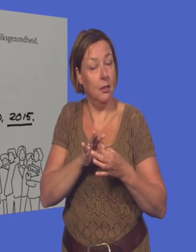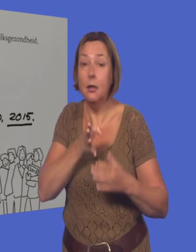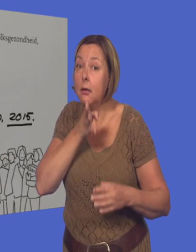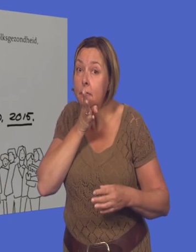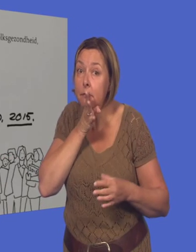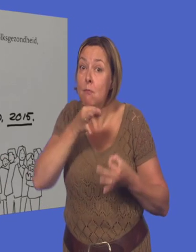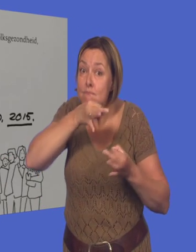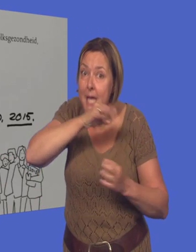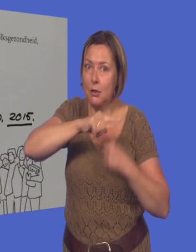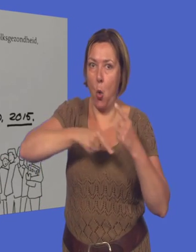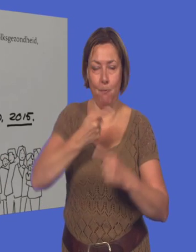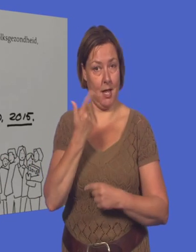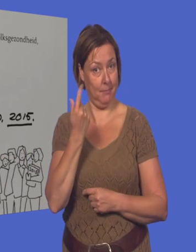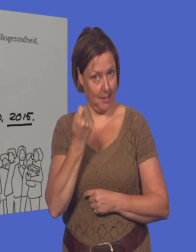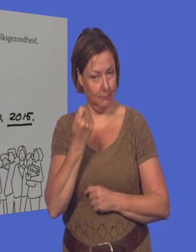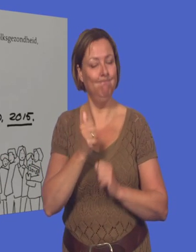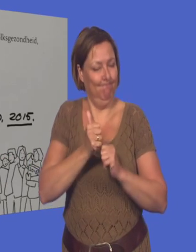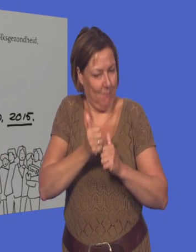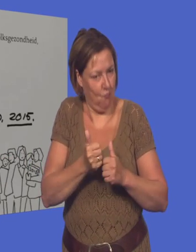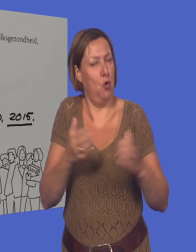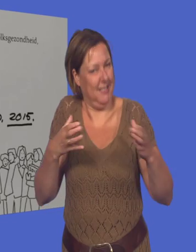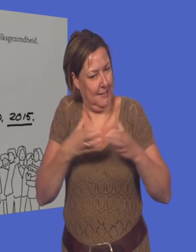gaan, houden we samen de zorg betaalbaar.